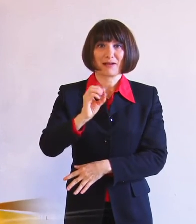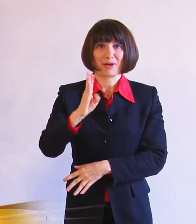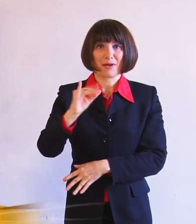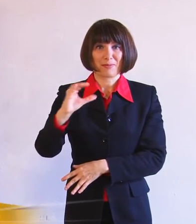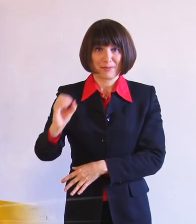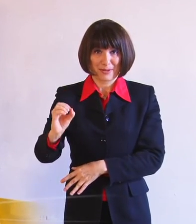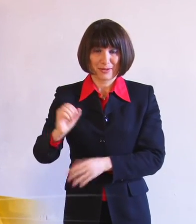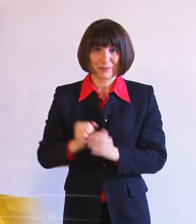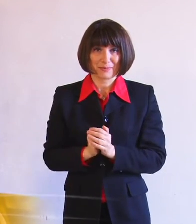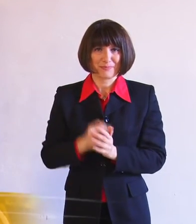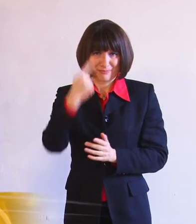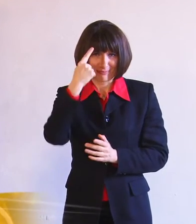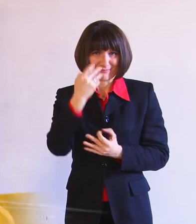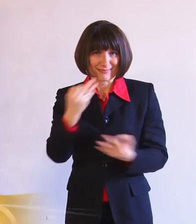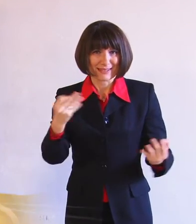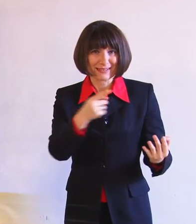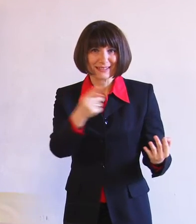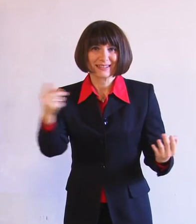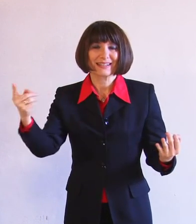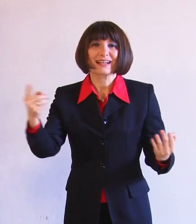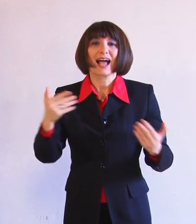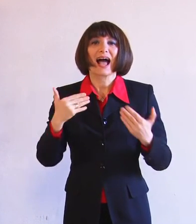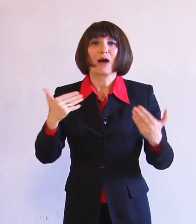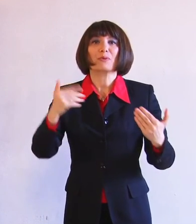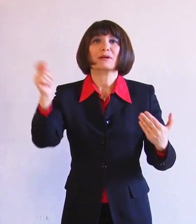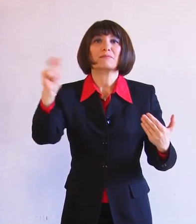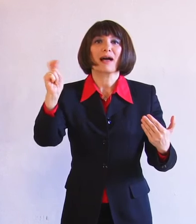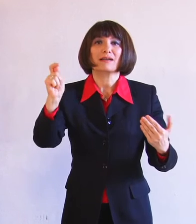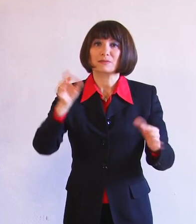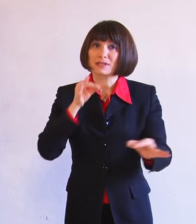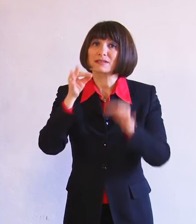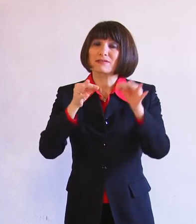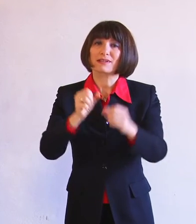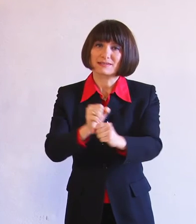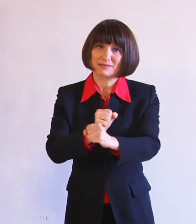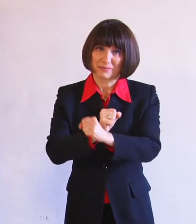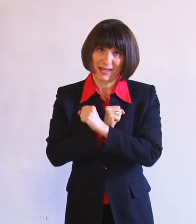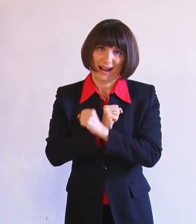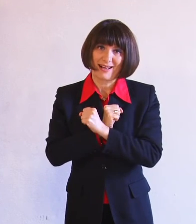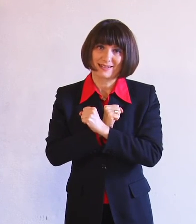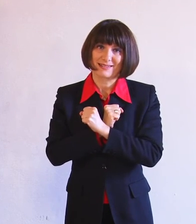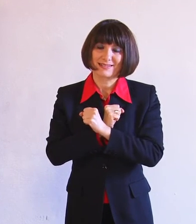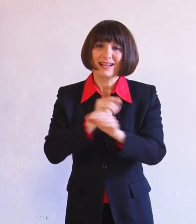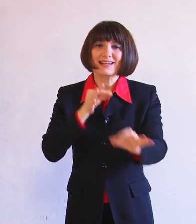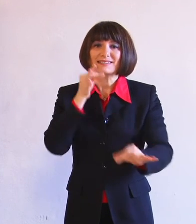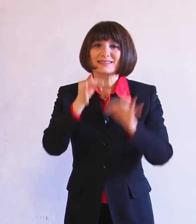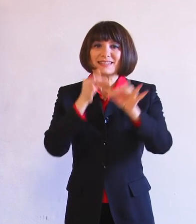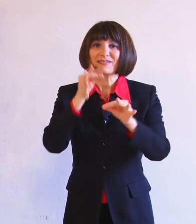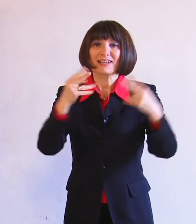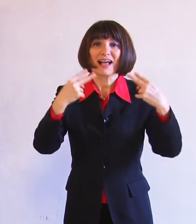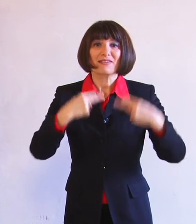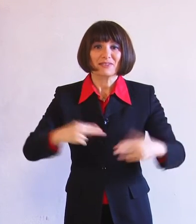Come ben sappiamo l'augurio pasquale è un augurio di speranza e un augurio di vita nuova.